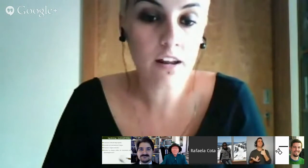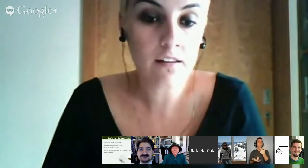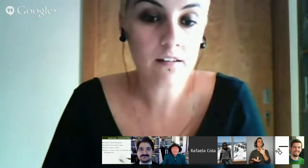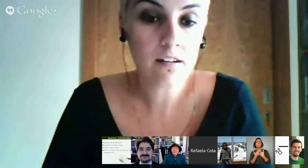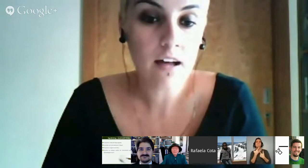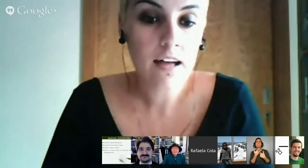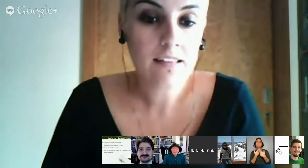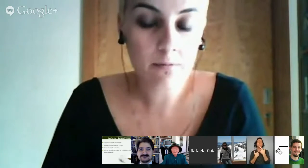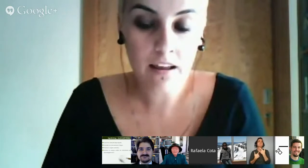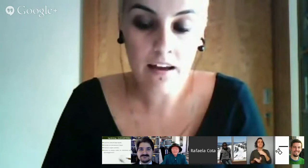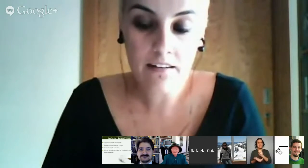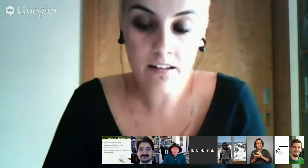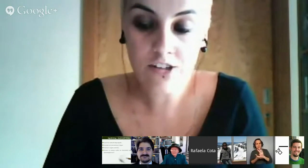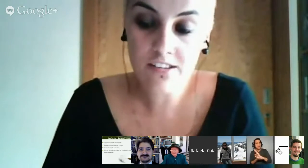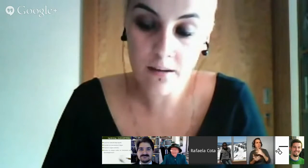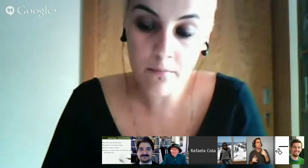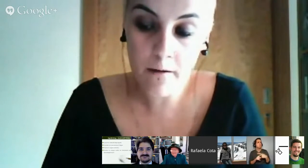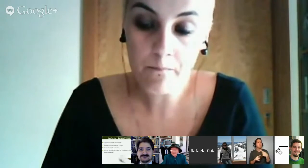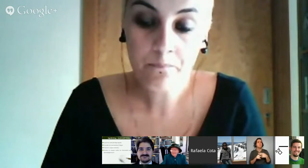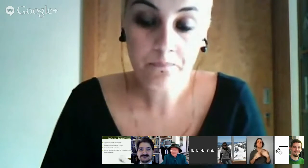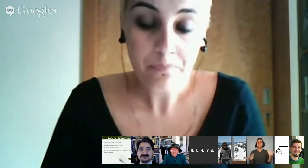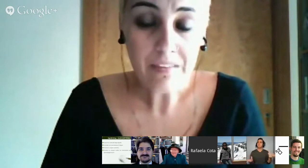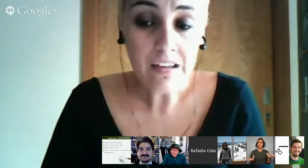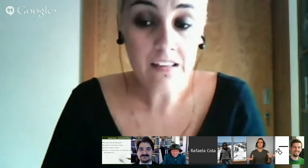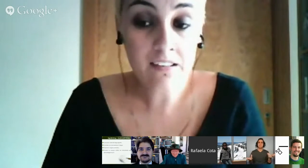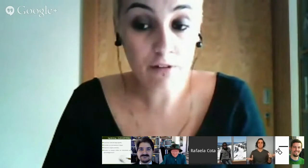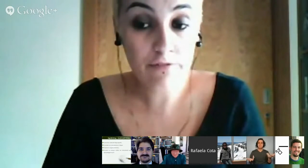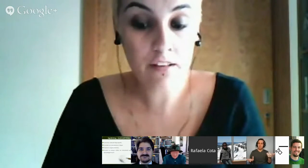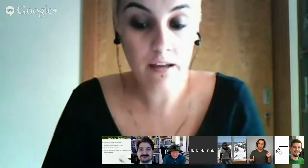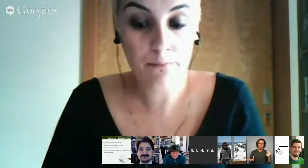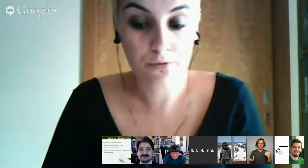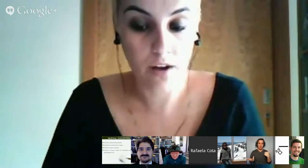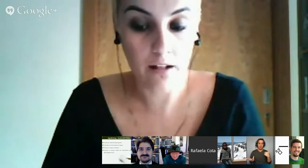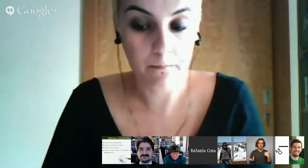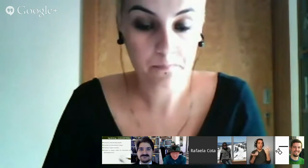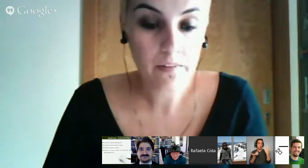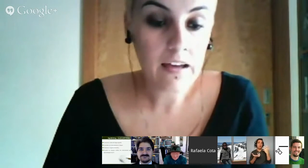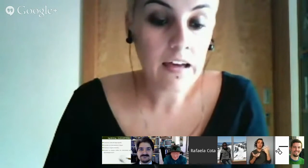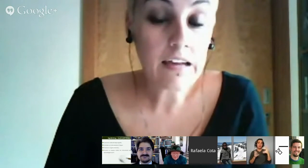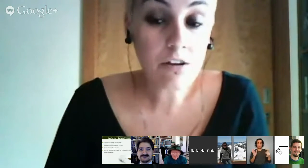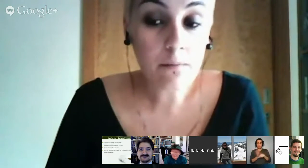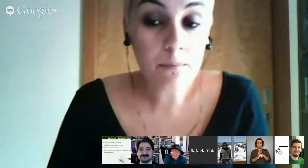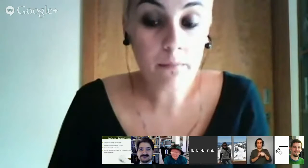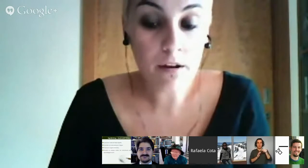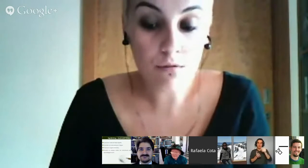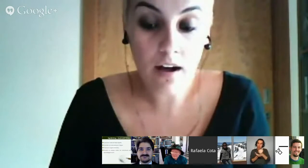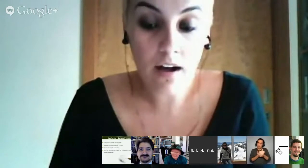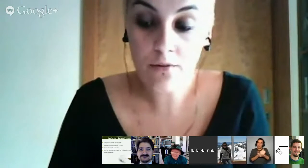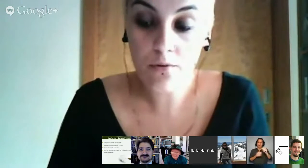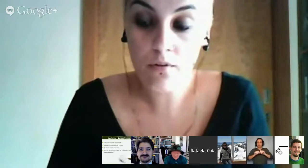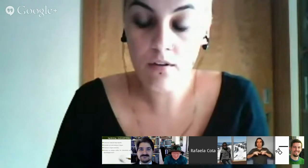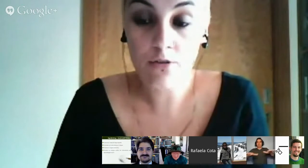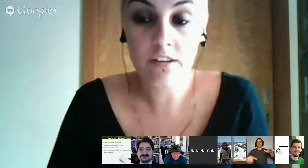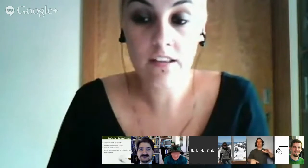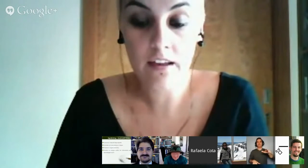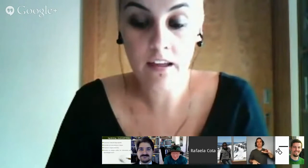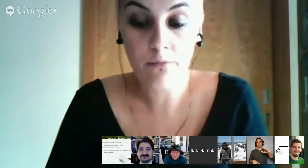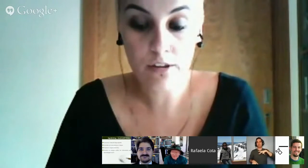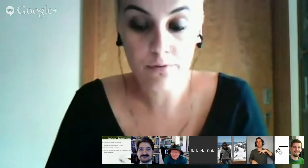querer trabalhar este tema e desenvolvê-lo em Portugal. Então, em primeiro lugar, eu considero que é muito